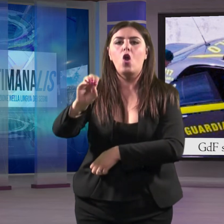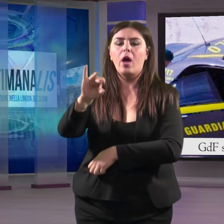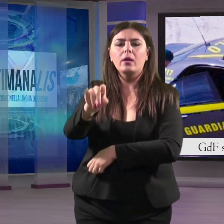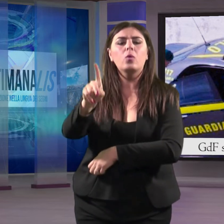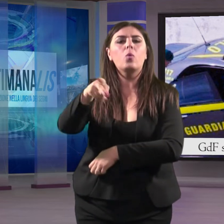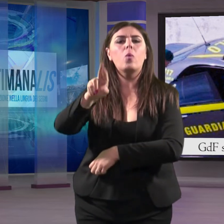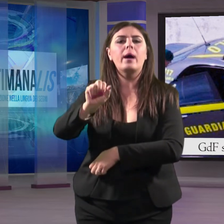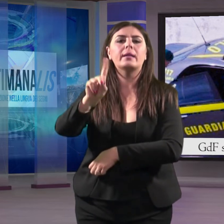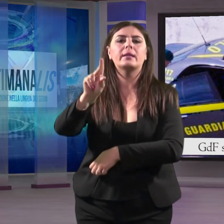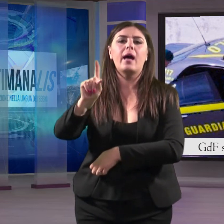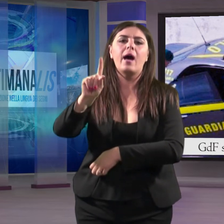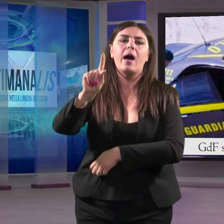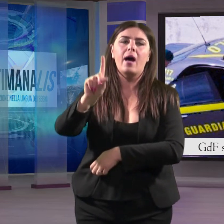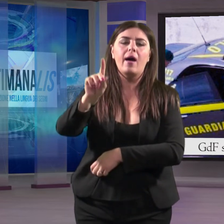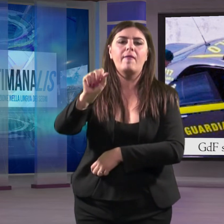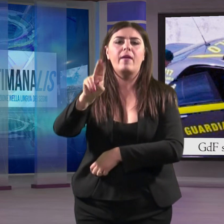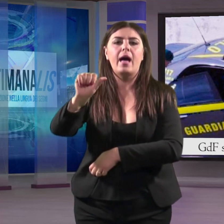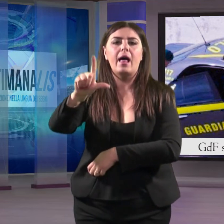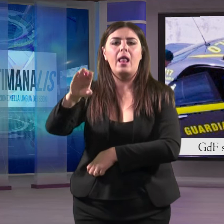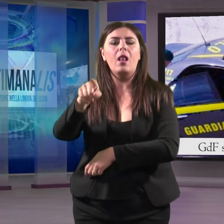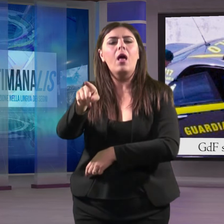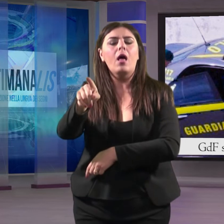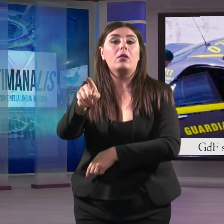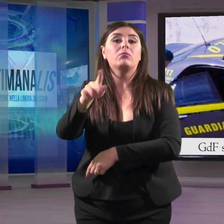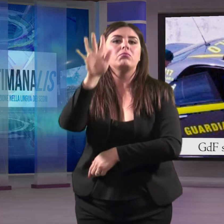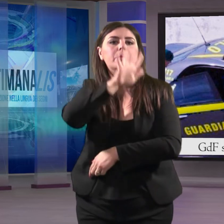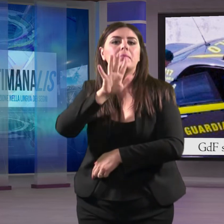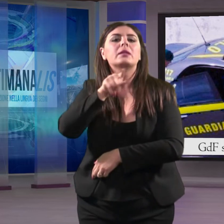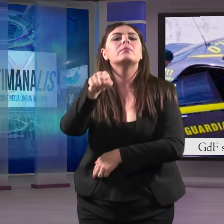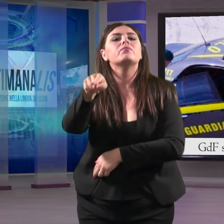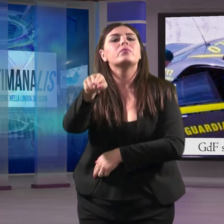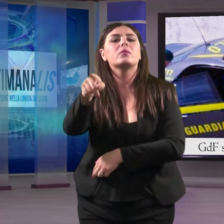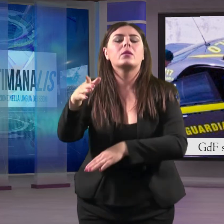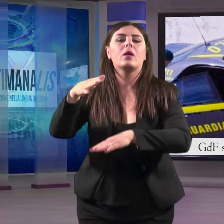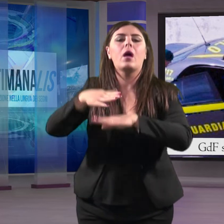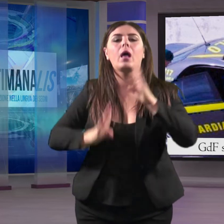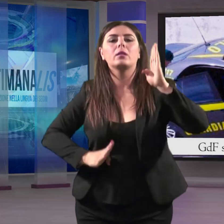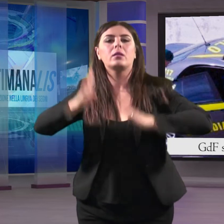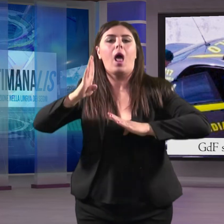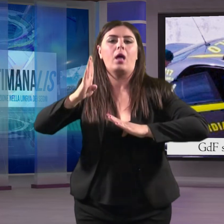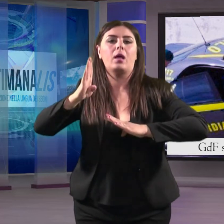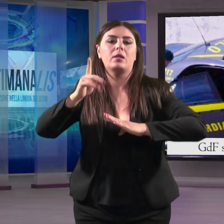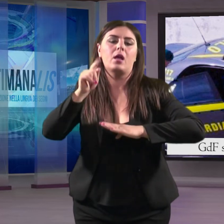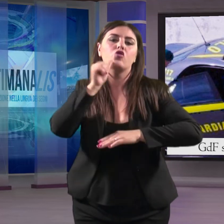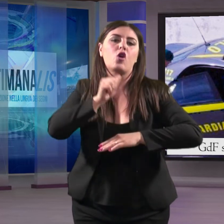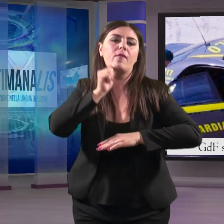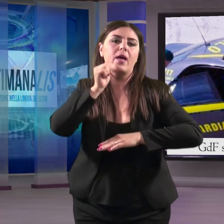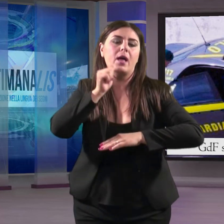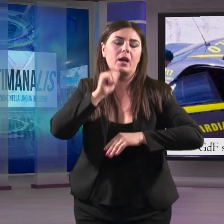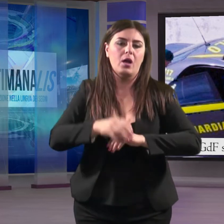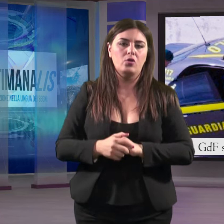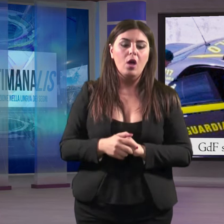elemento di spicco di un clan d'Indrangheta nel Soveratese. Le indagini patrimoniali degli